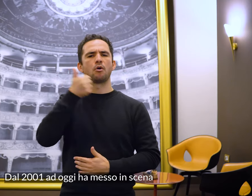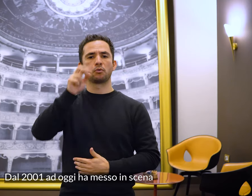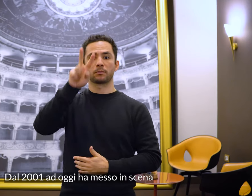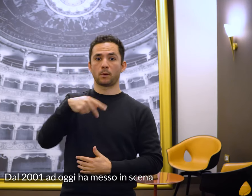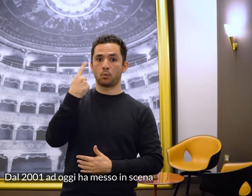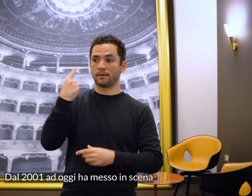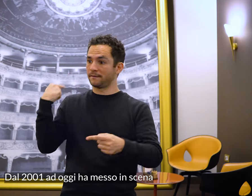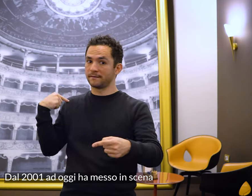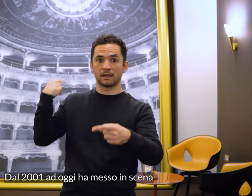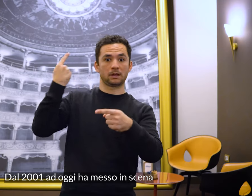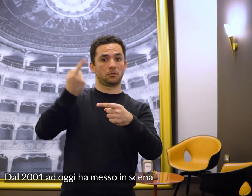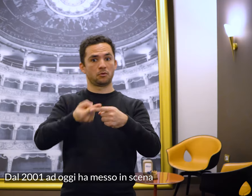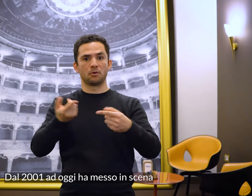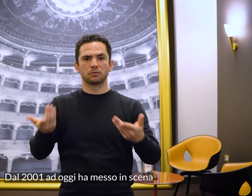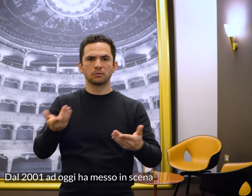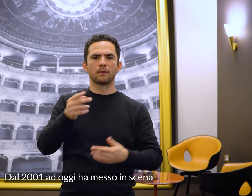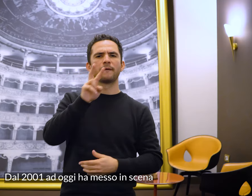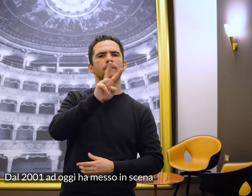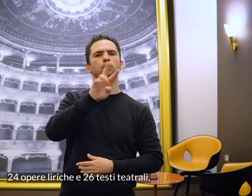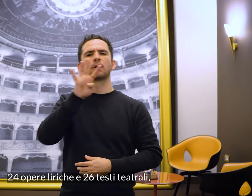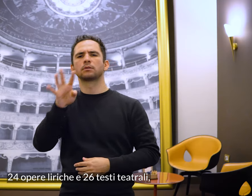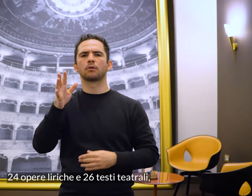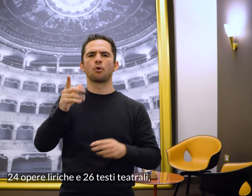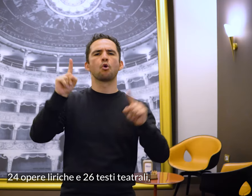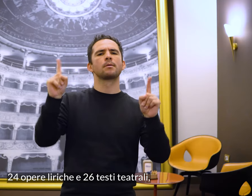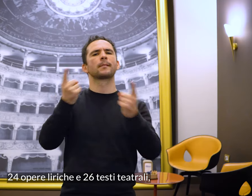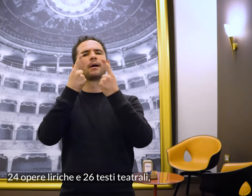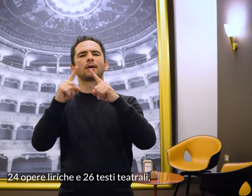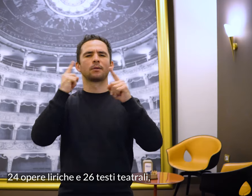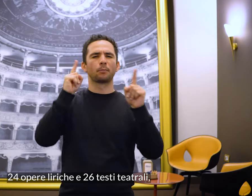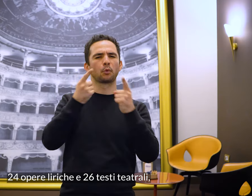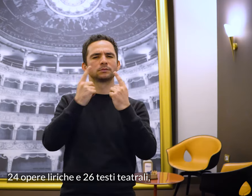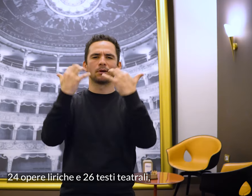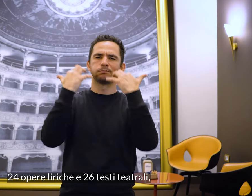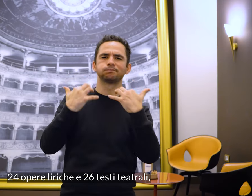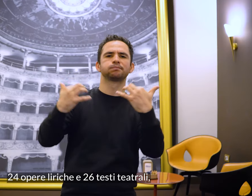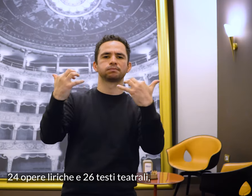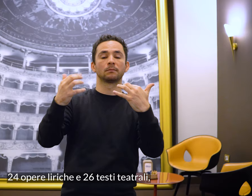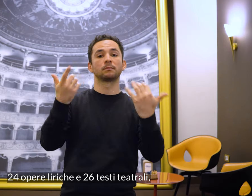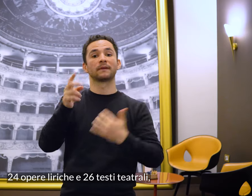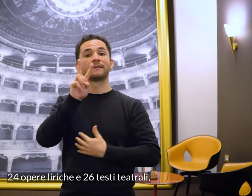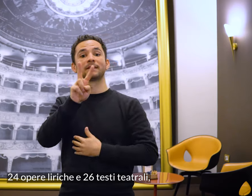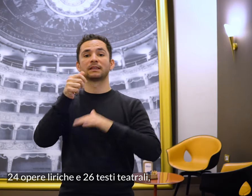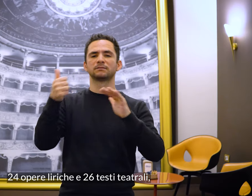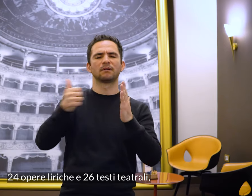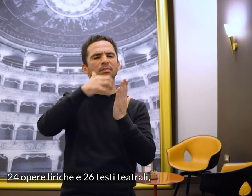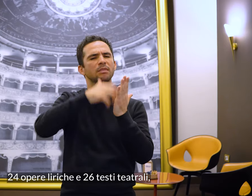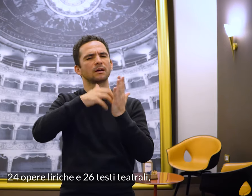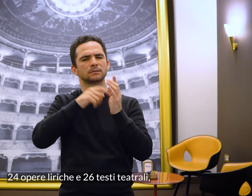2001 a oggi ha messo in scena 24 opere liriche e 26 testi teatrali